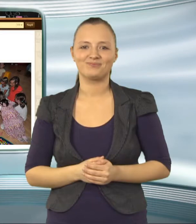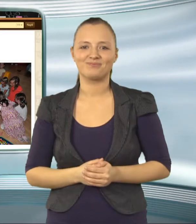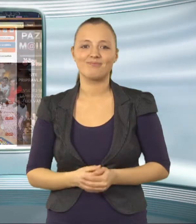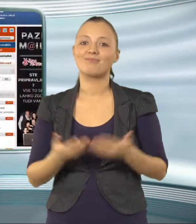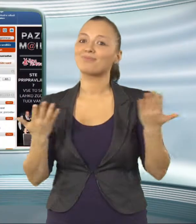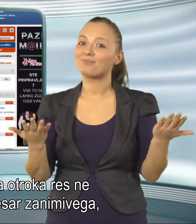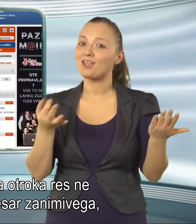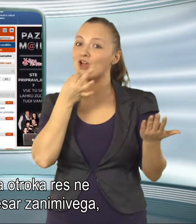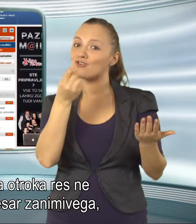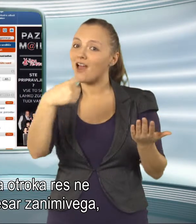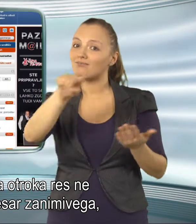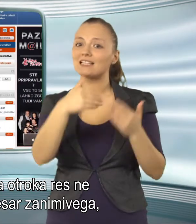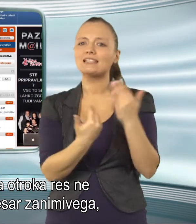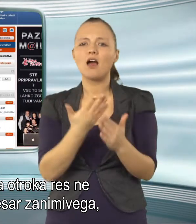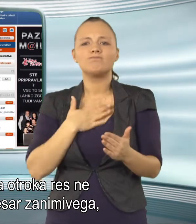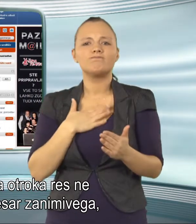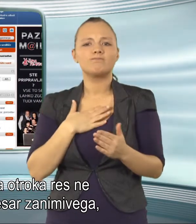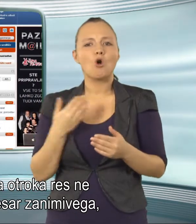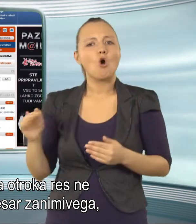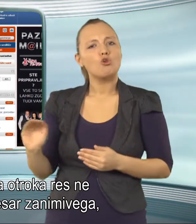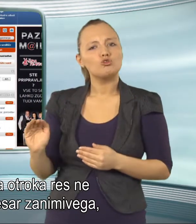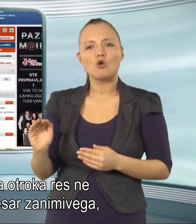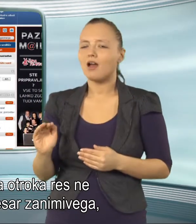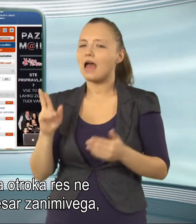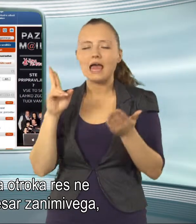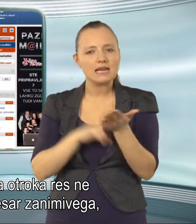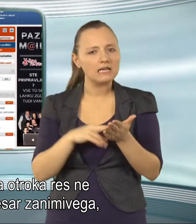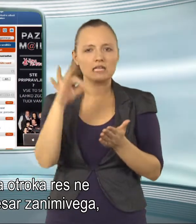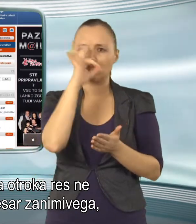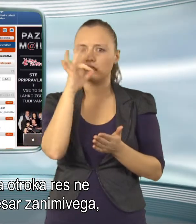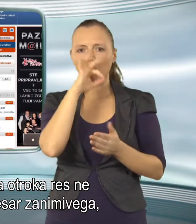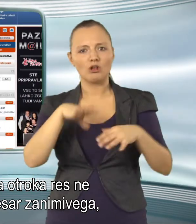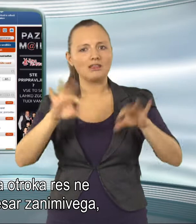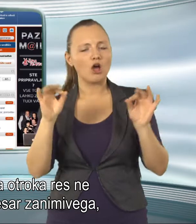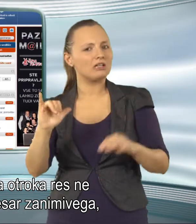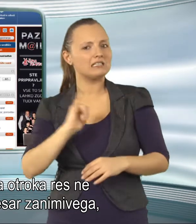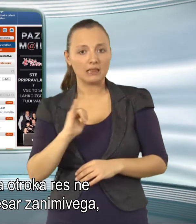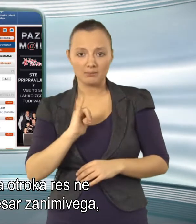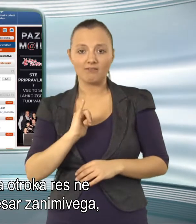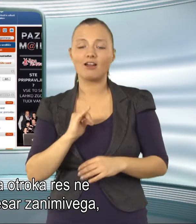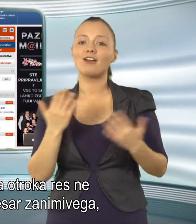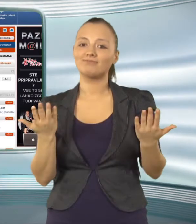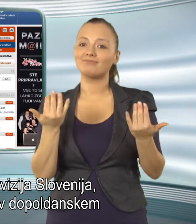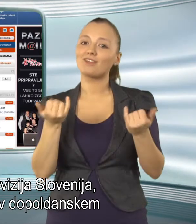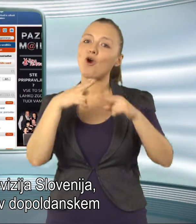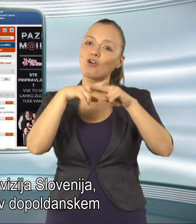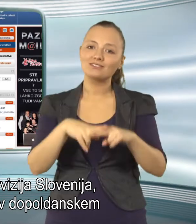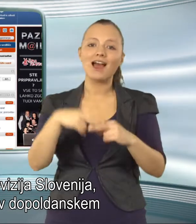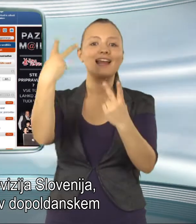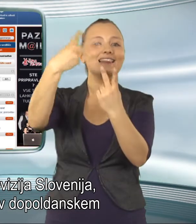Če za svojega otroka res ne boste našli ničesar zanimivega, ostane še Televizija Slovenija, ki